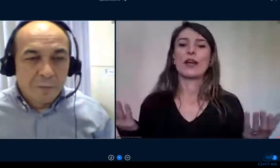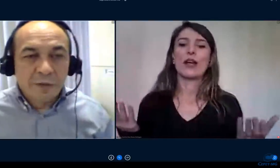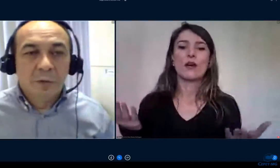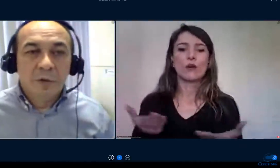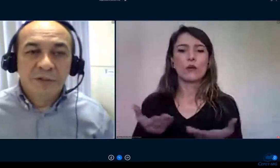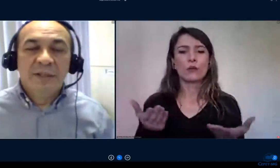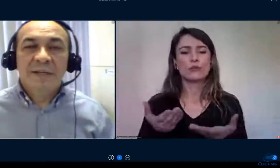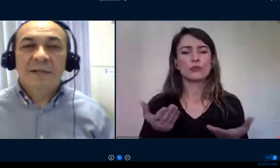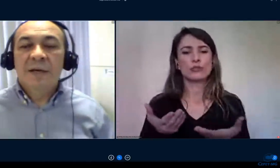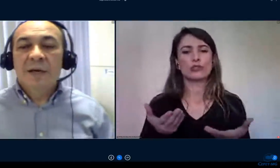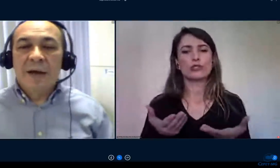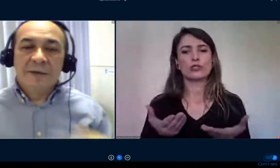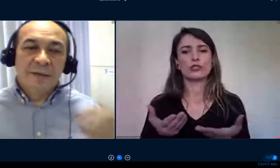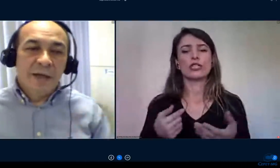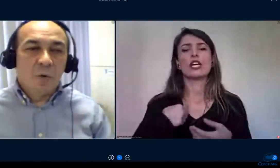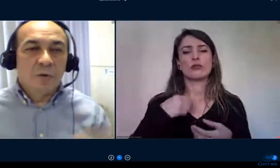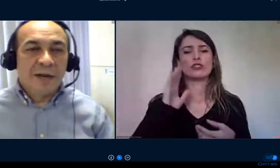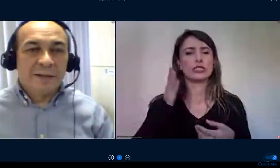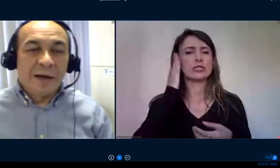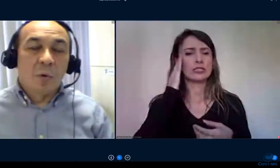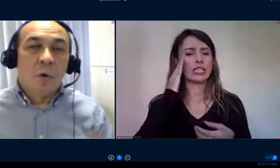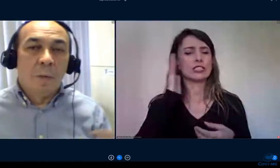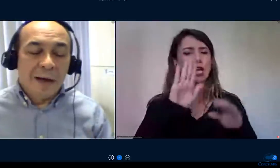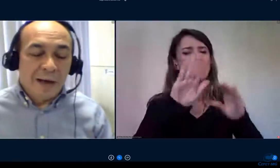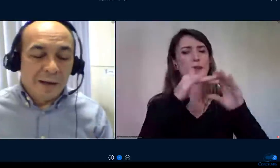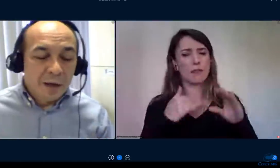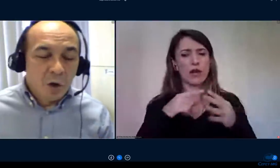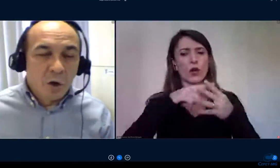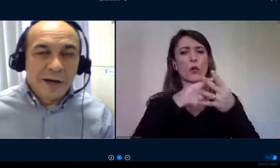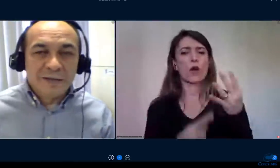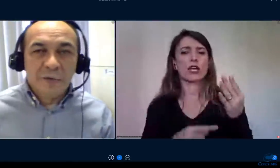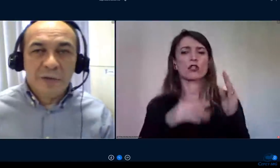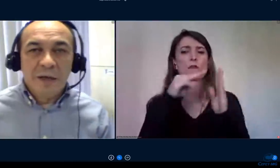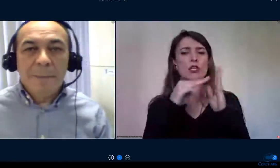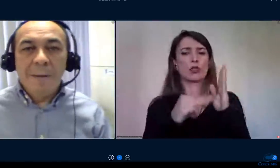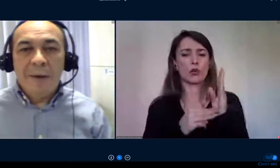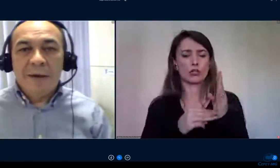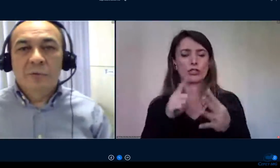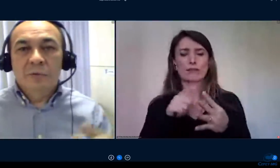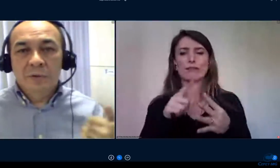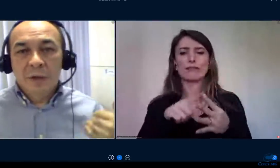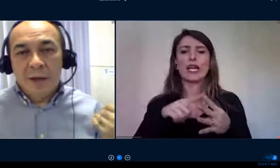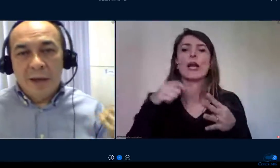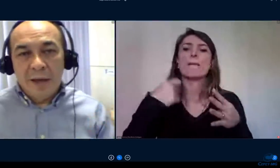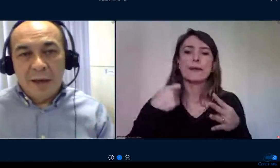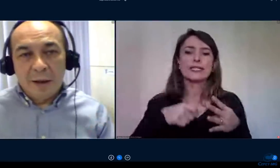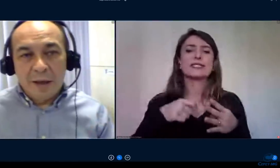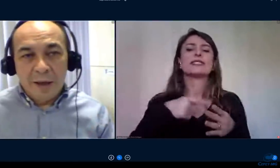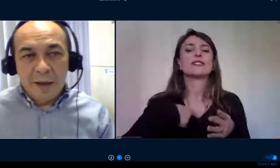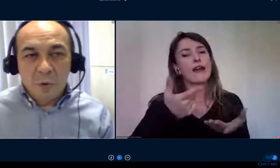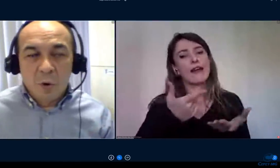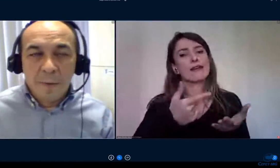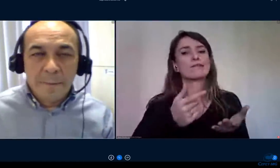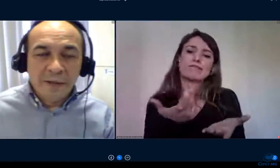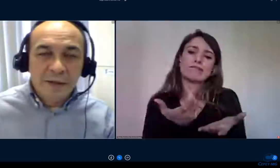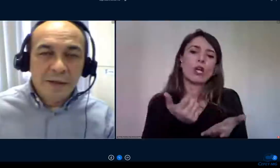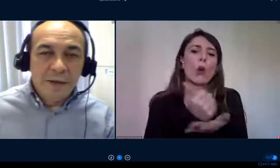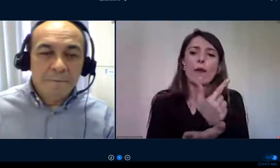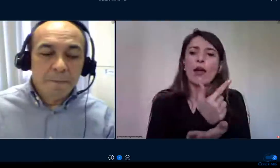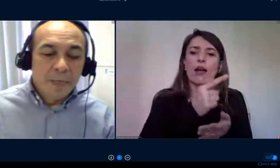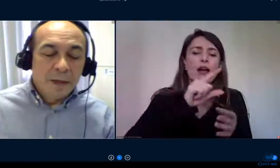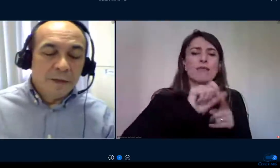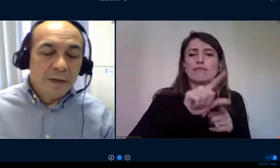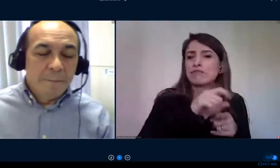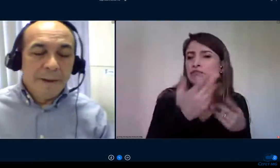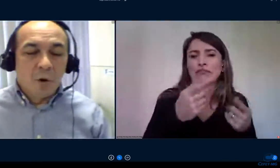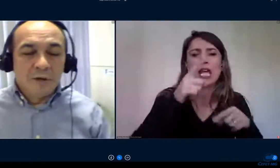quatro metodologias que seria contratar a locação de equipamentos compra de